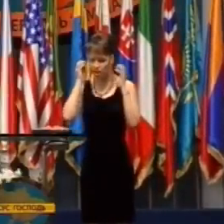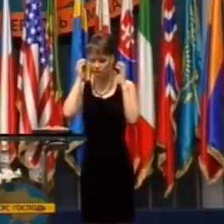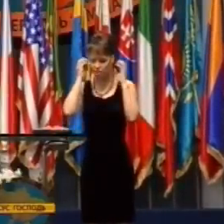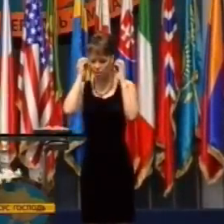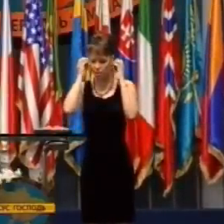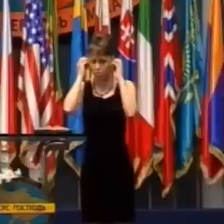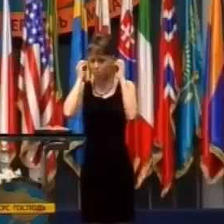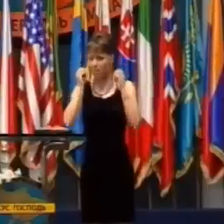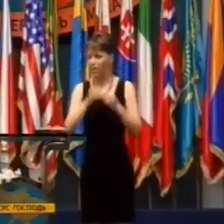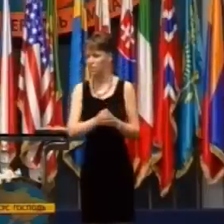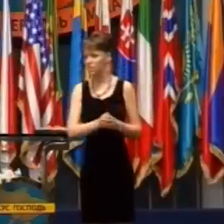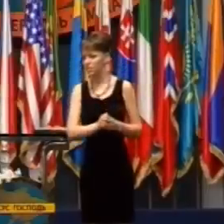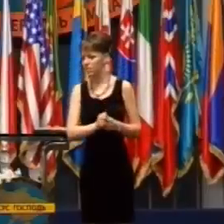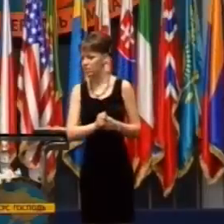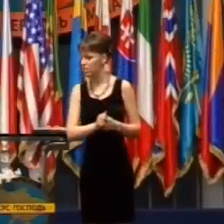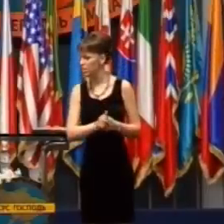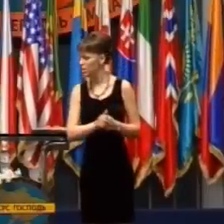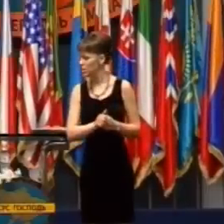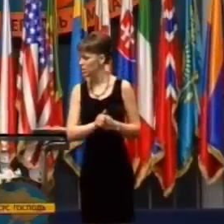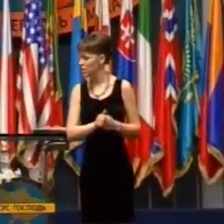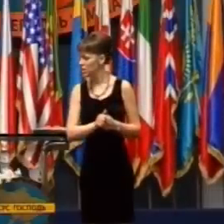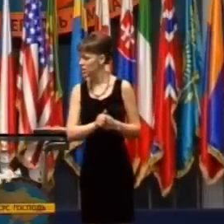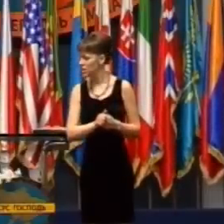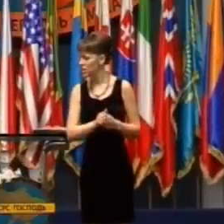že som si neustále pripomínal,